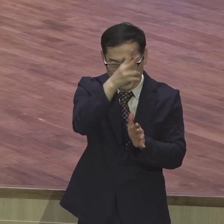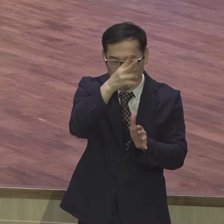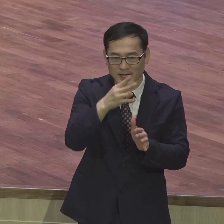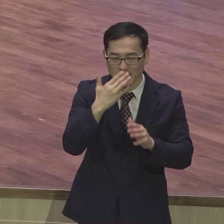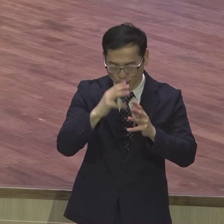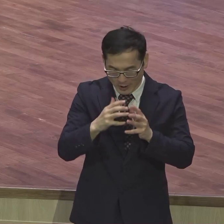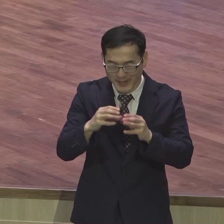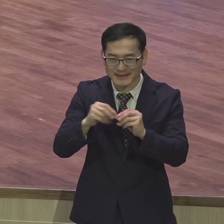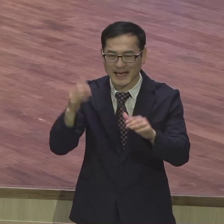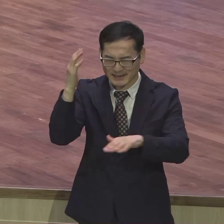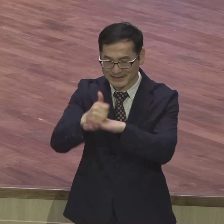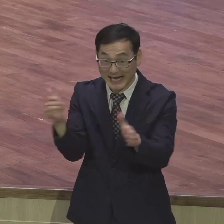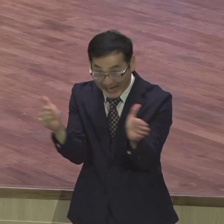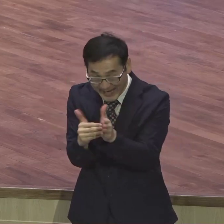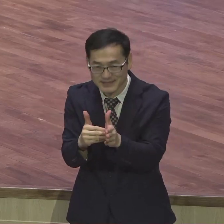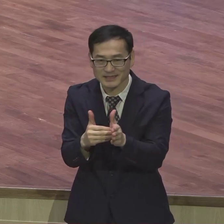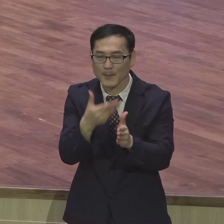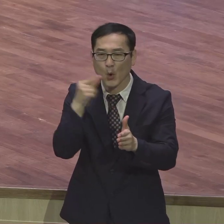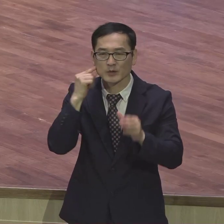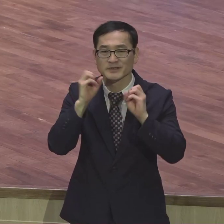명령했기 때문에 땅 끝까지 가겠다는 겁니다